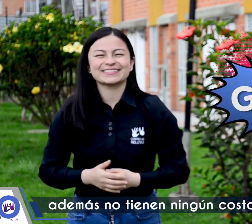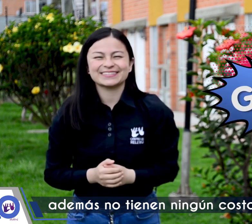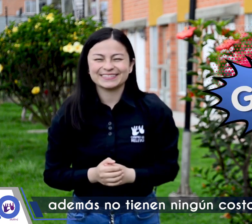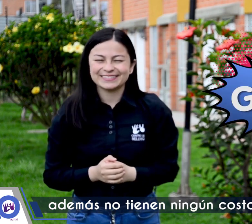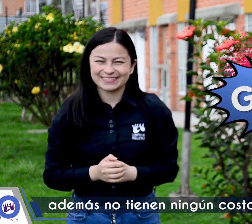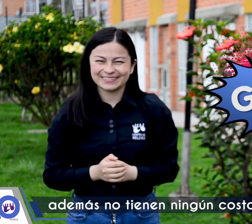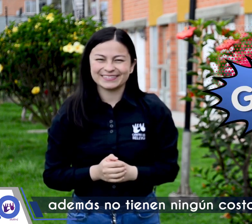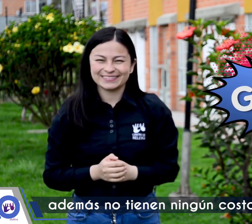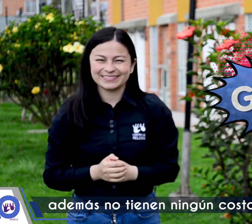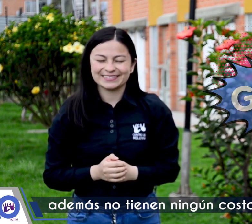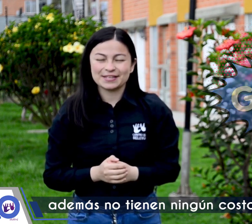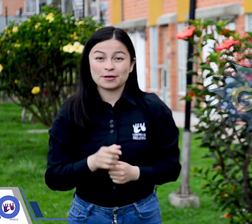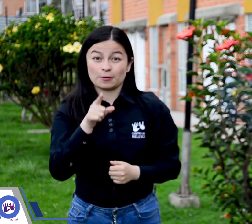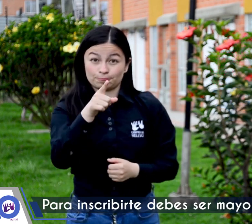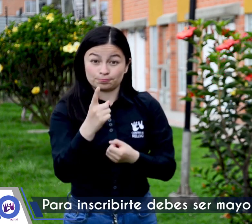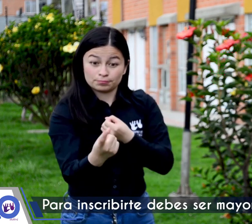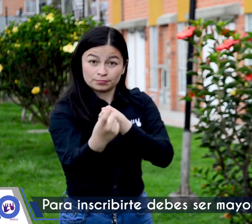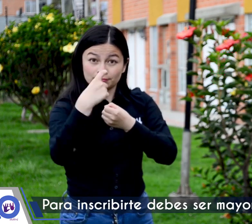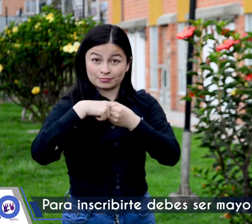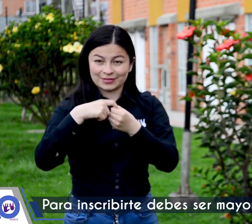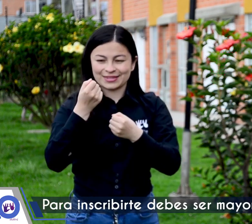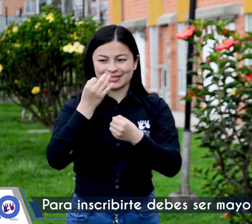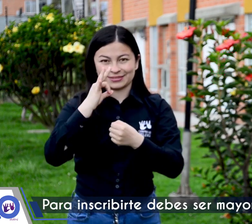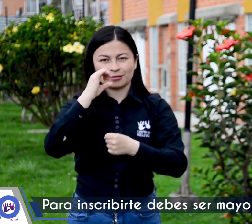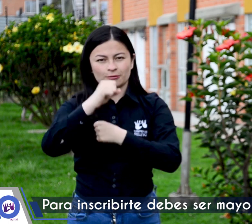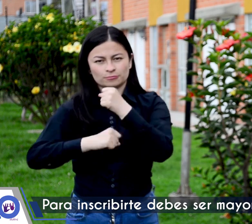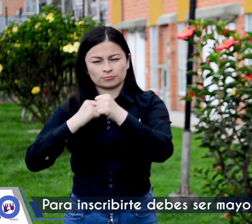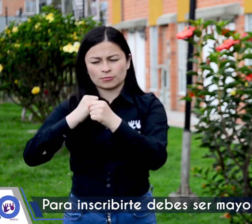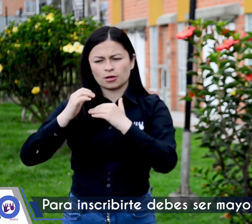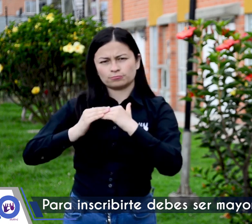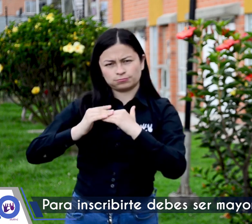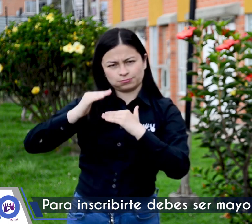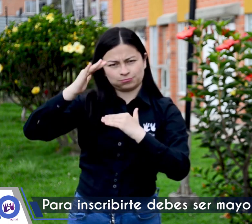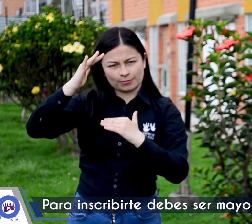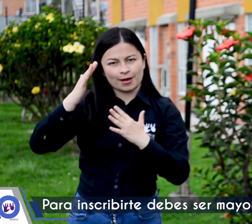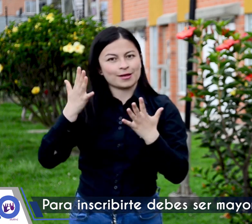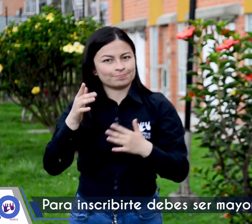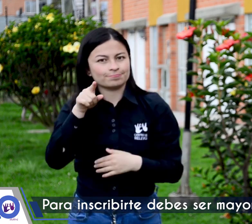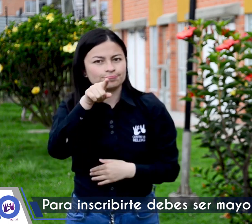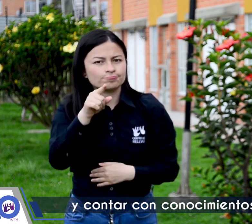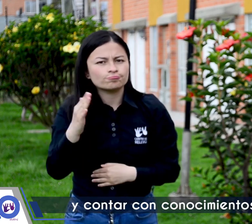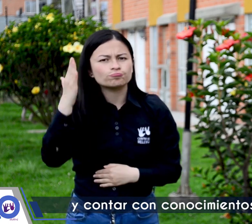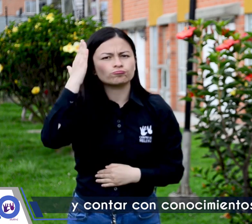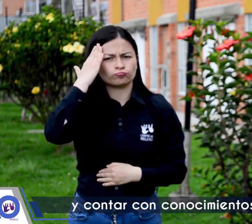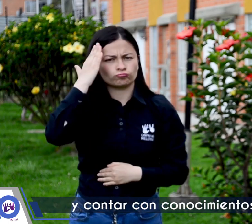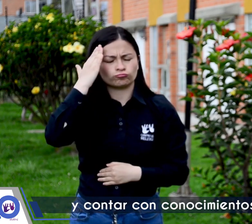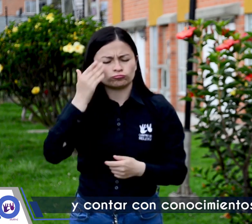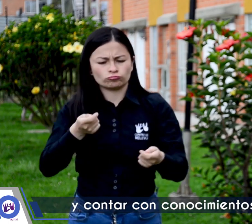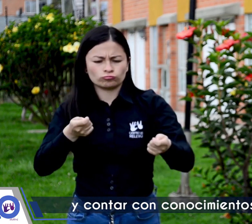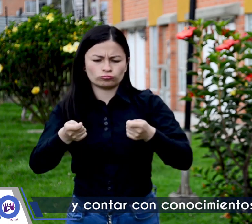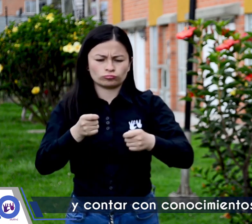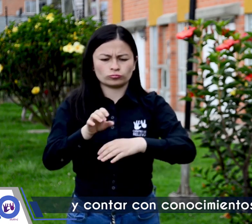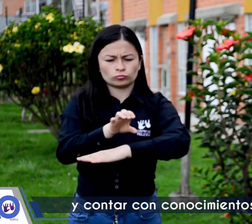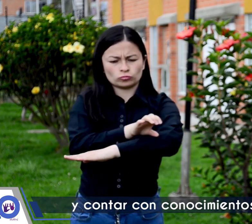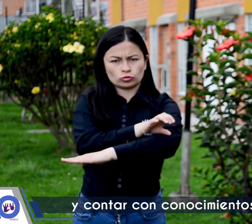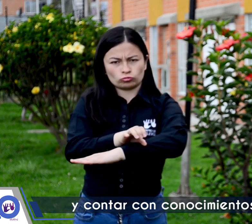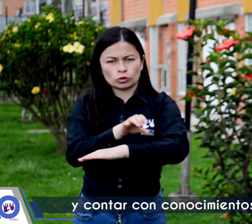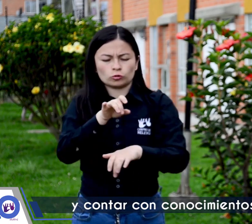gratis. Para inscribirte, debes ser mayor de 13 años y contar con conocimientos